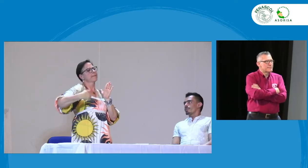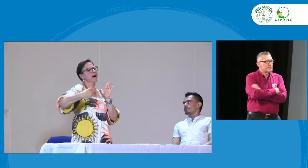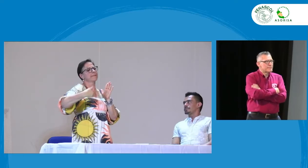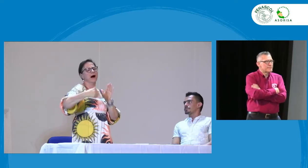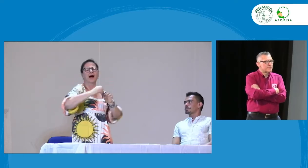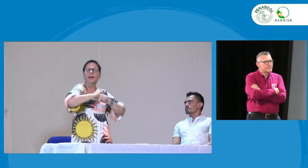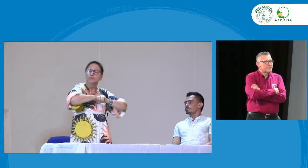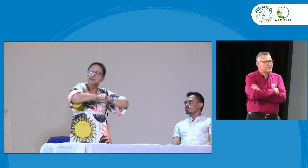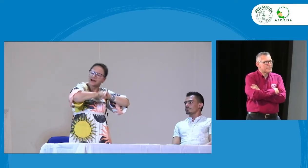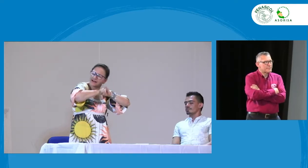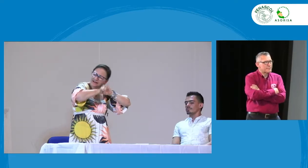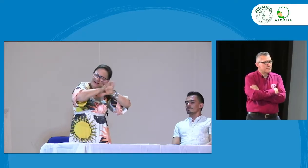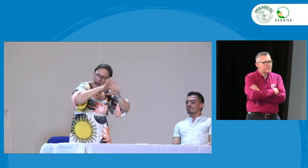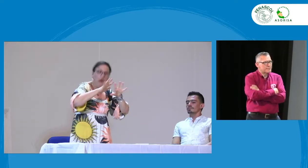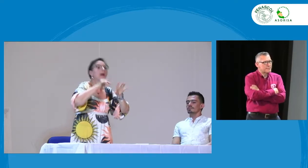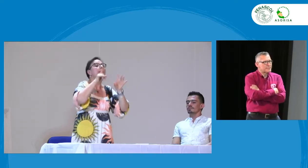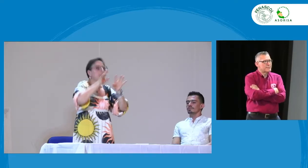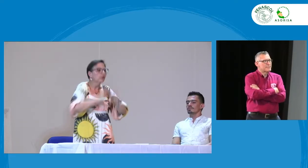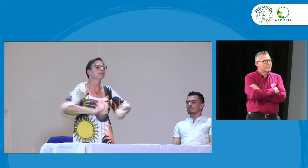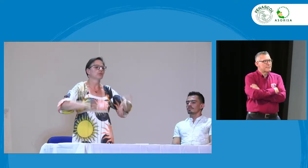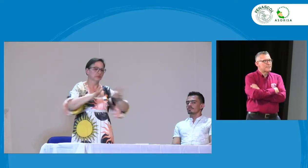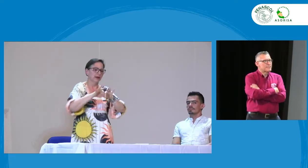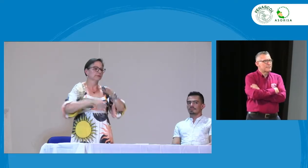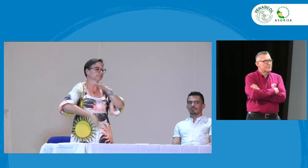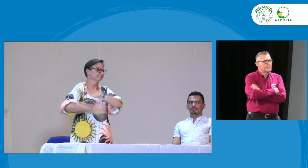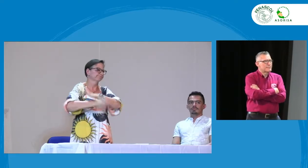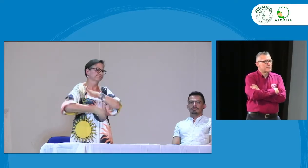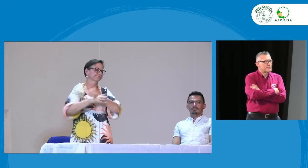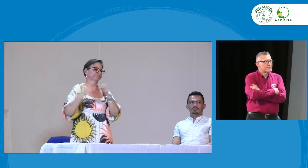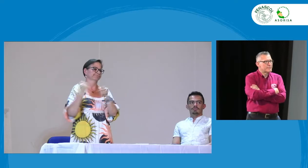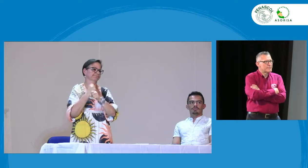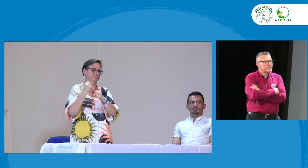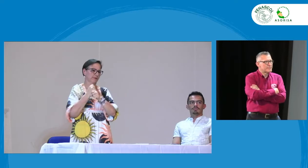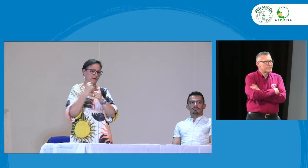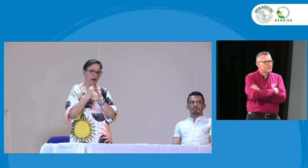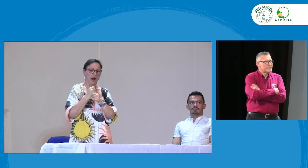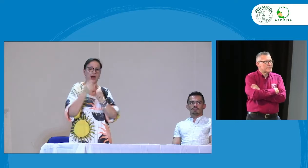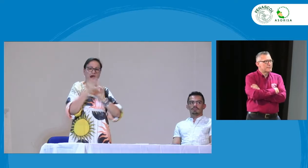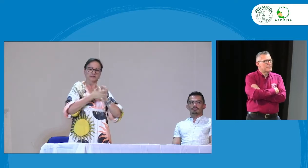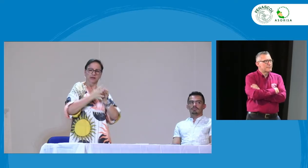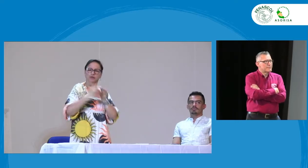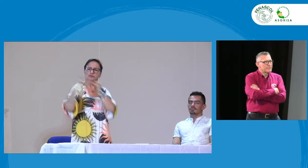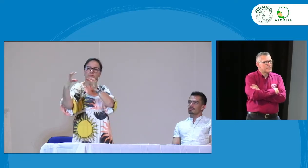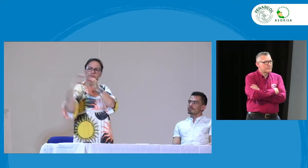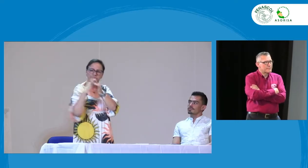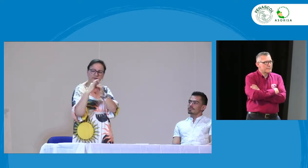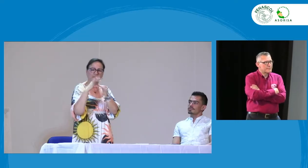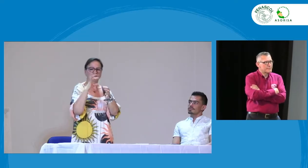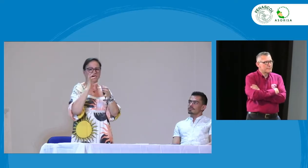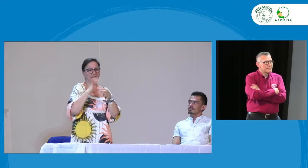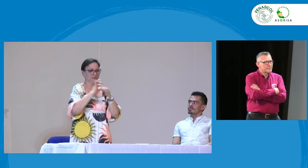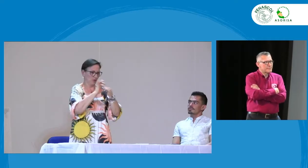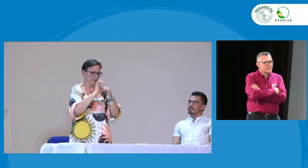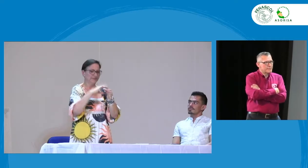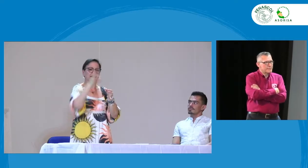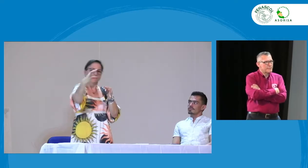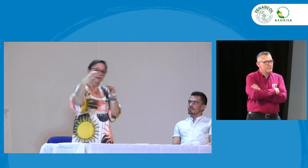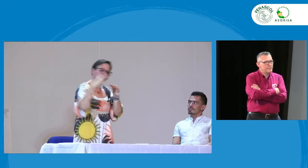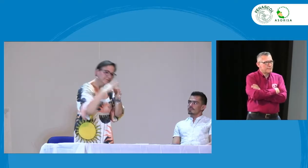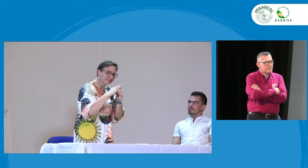o tiene el deseo de tener mayor claridad sobre el decreto 14 y 21 y pues a pesar de toda esta coyuntura